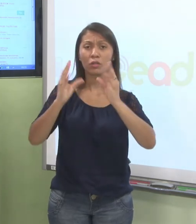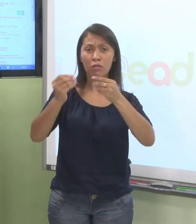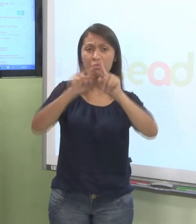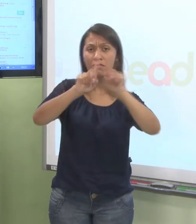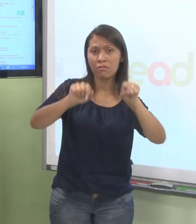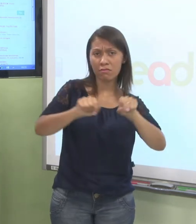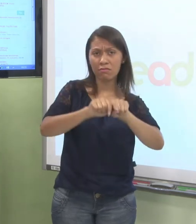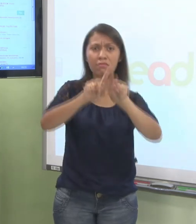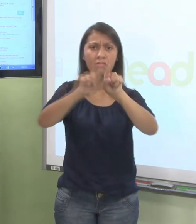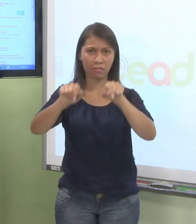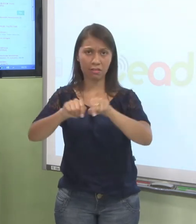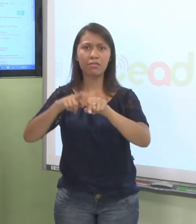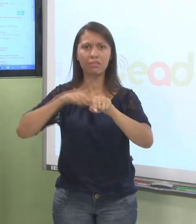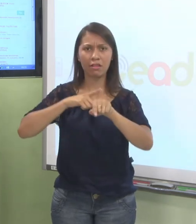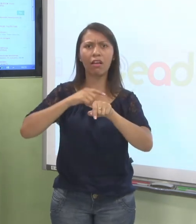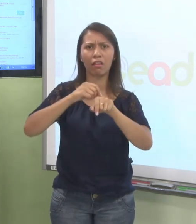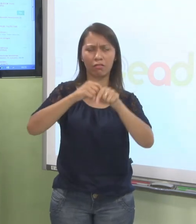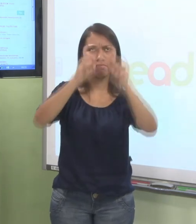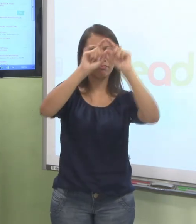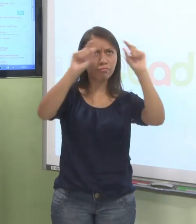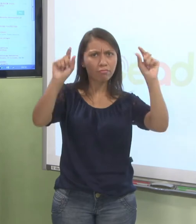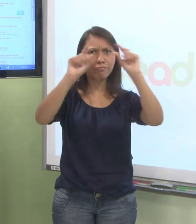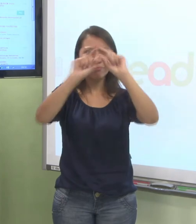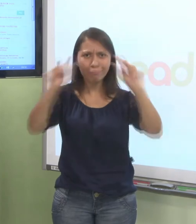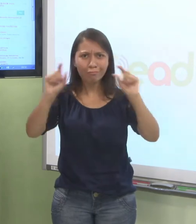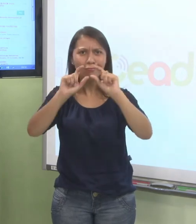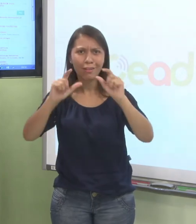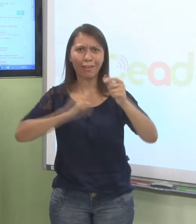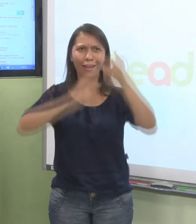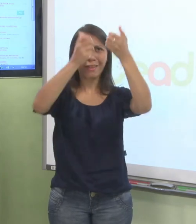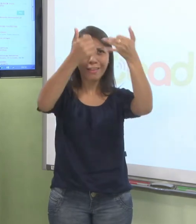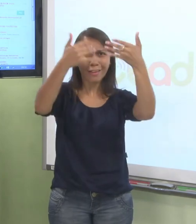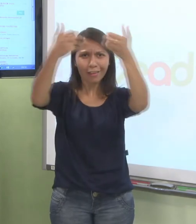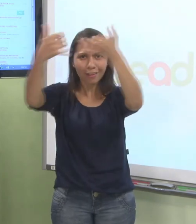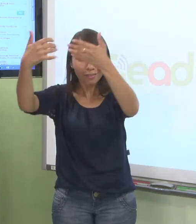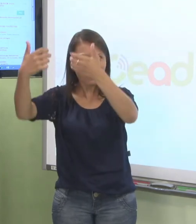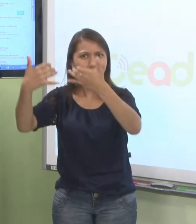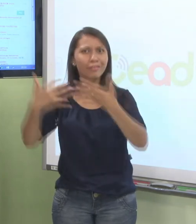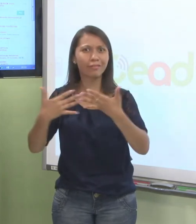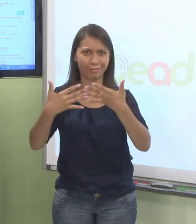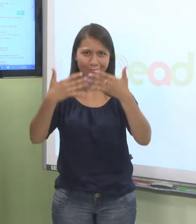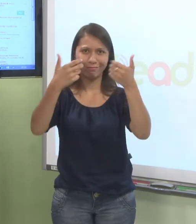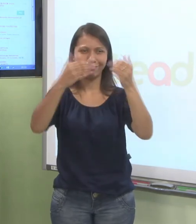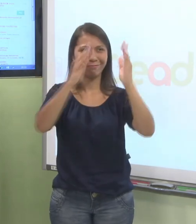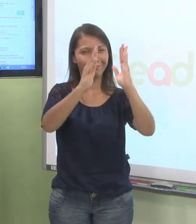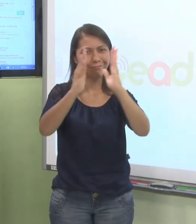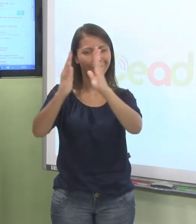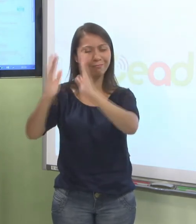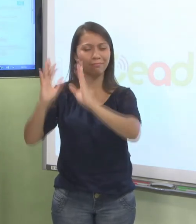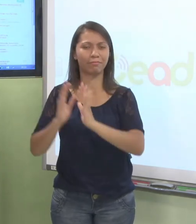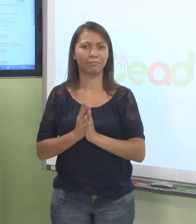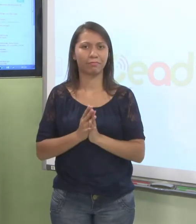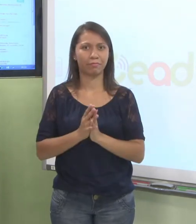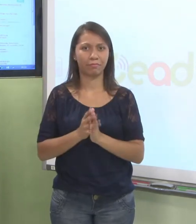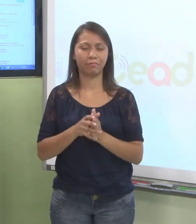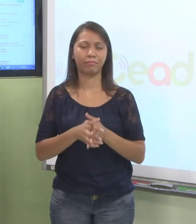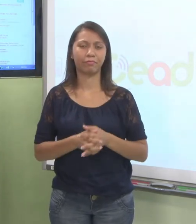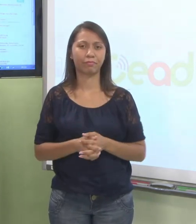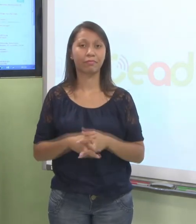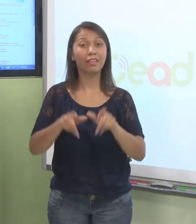descrição. Tem um banhezinho falando qual é a disciplina, qual o módulo, qual o curso. Beleza? E aqui são